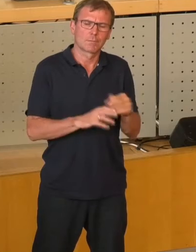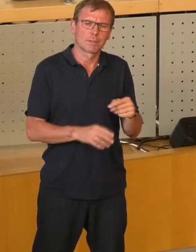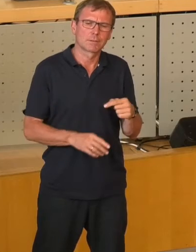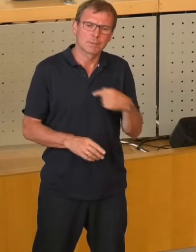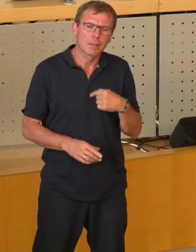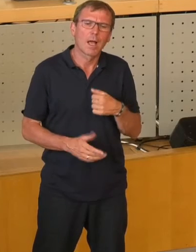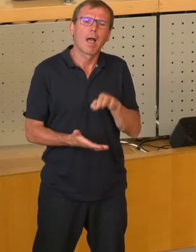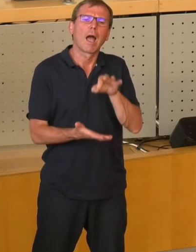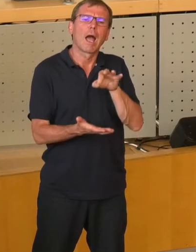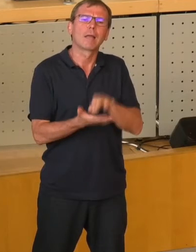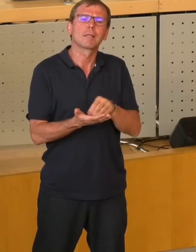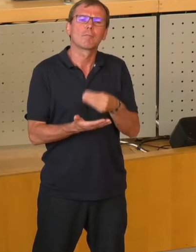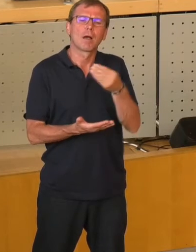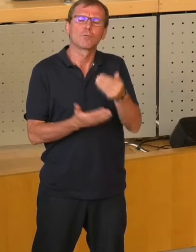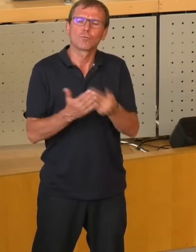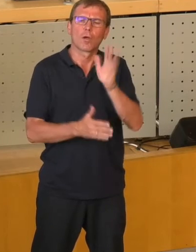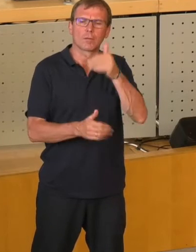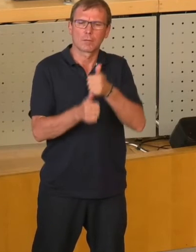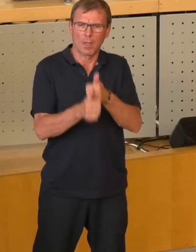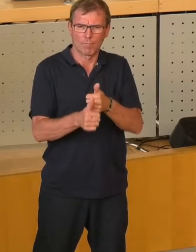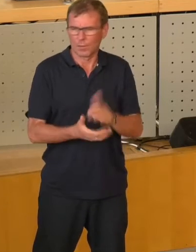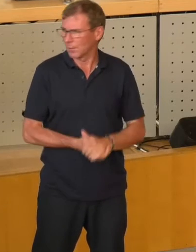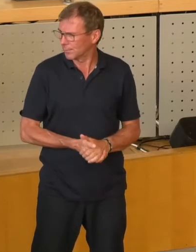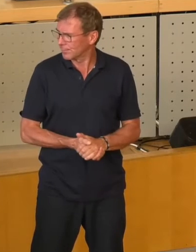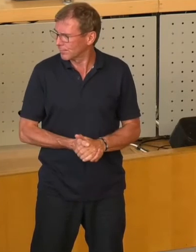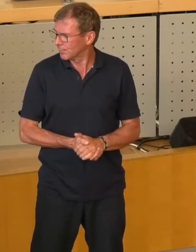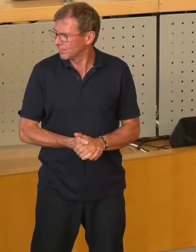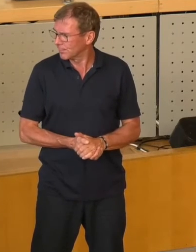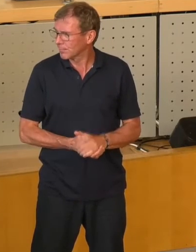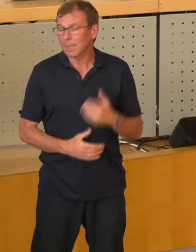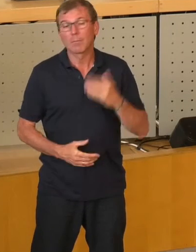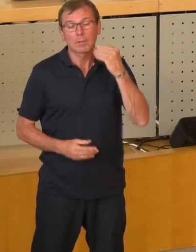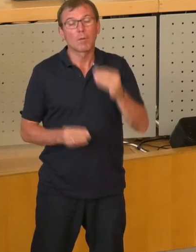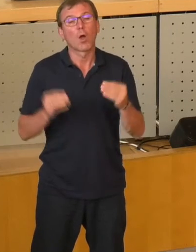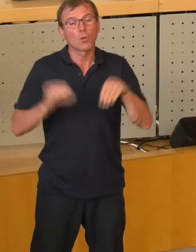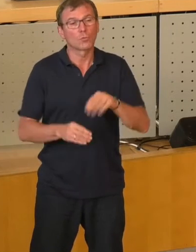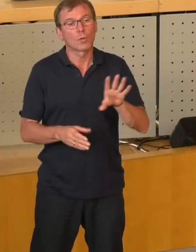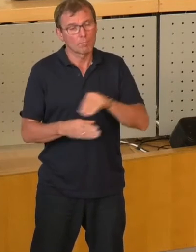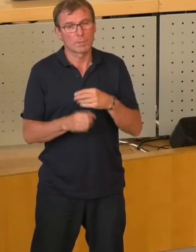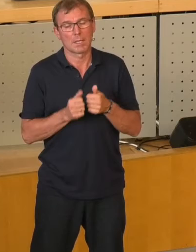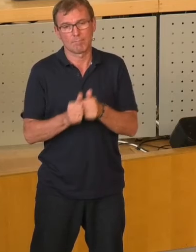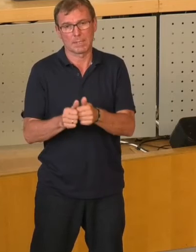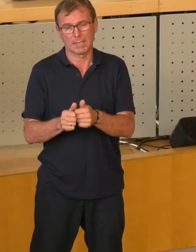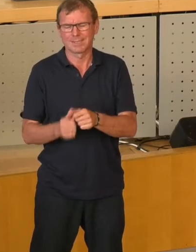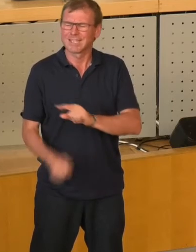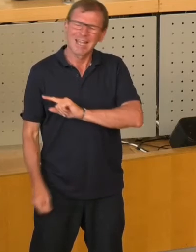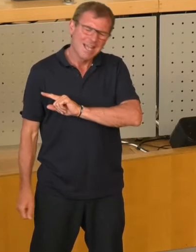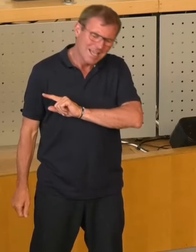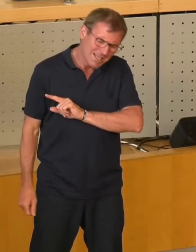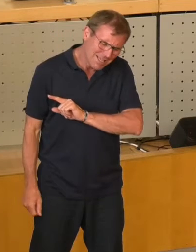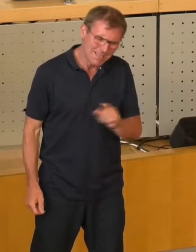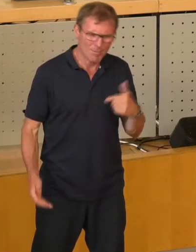denke, ich habe auch die Gründung damit begleitet. Es war immer sinnvoll,